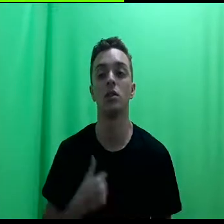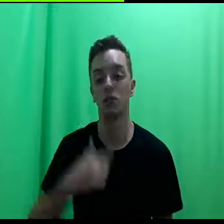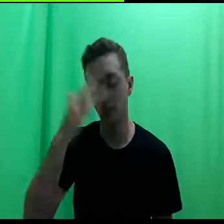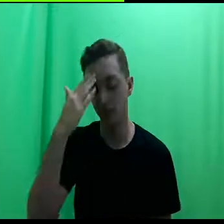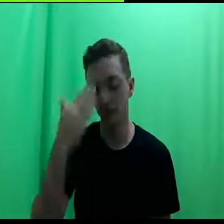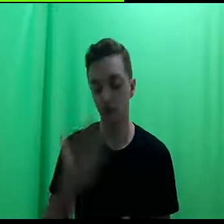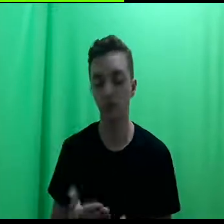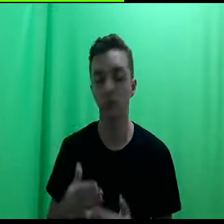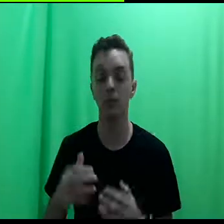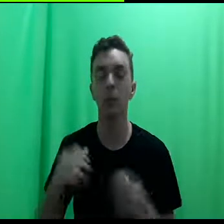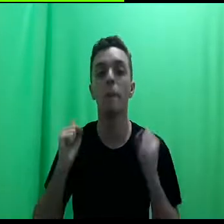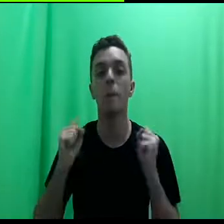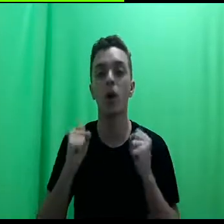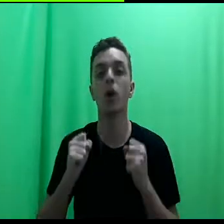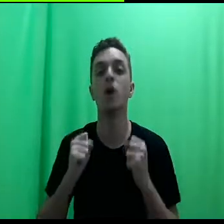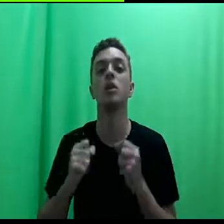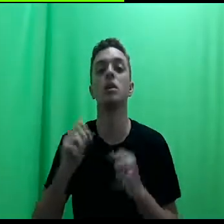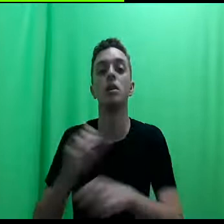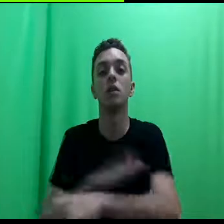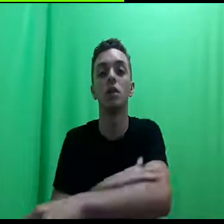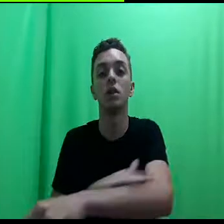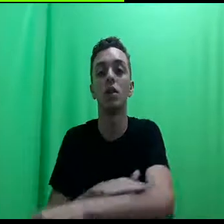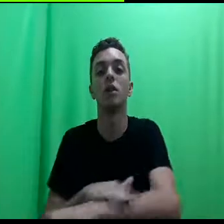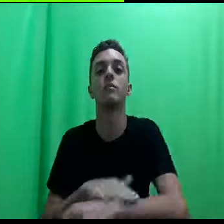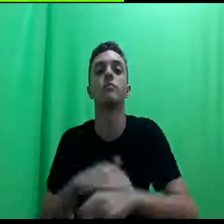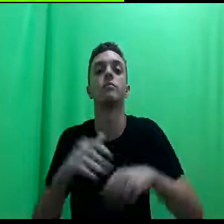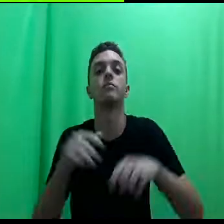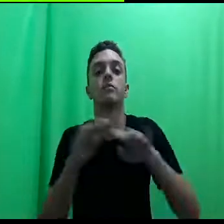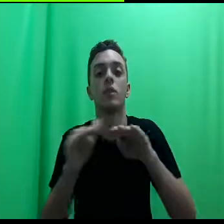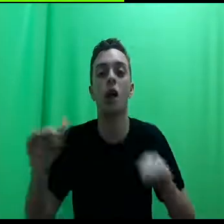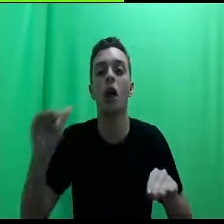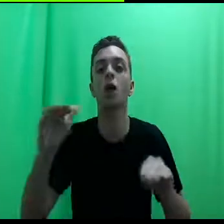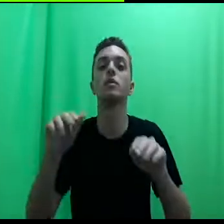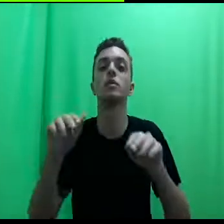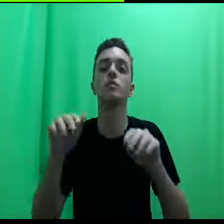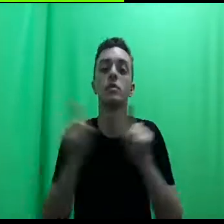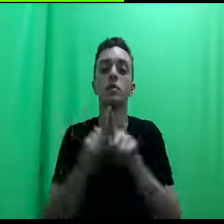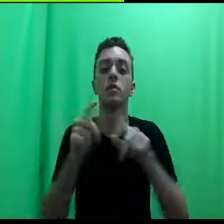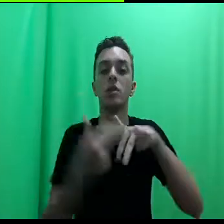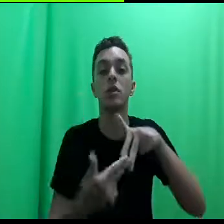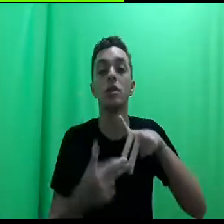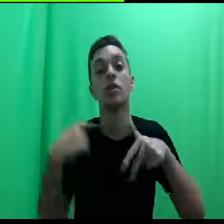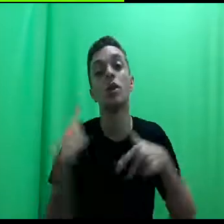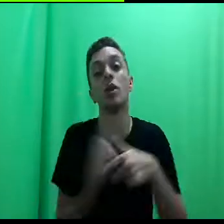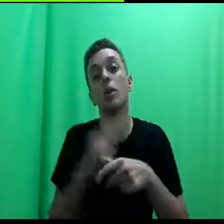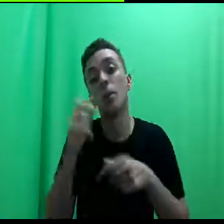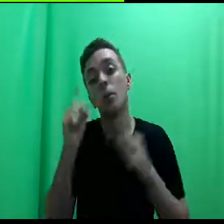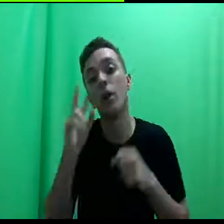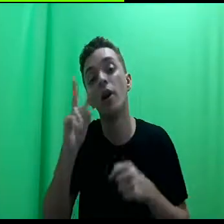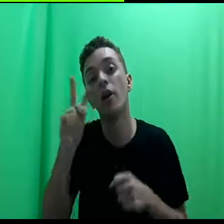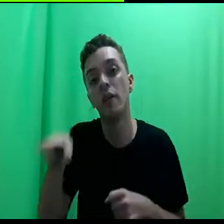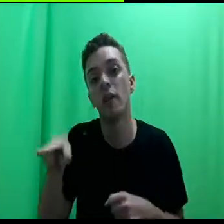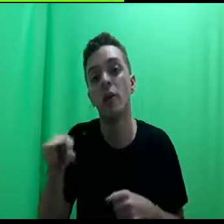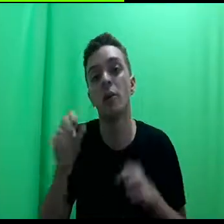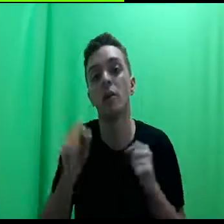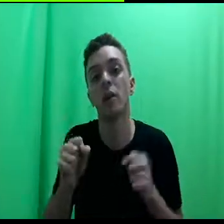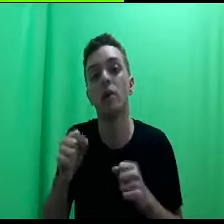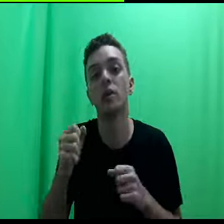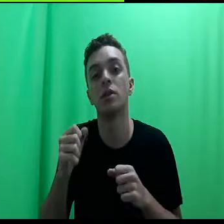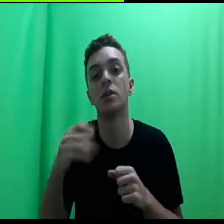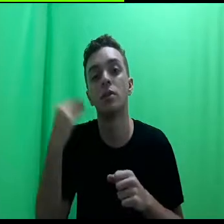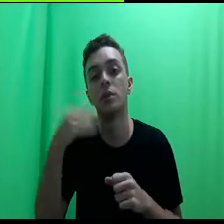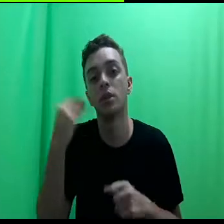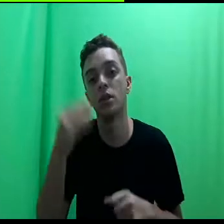por raça, classe e gênero, é uma das formas, de ver quem é que vai poder ter essa experiência ao longo do curso.